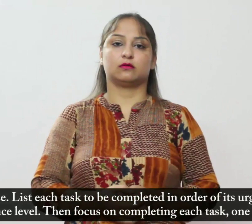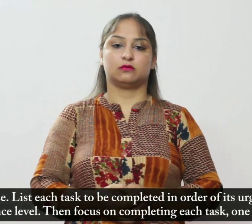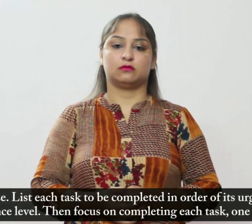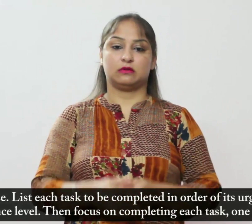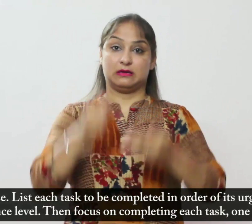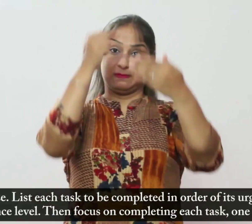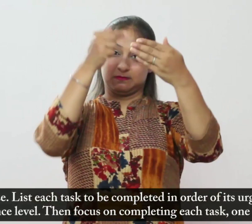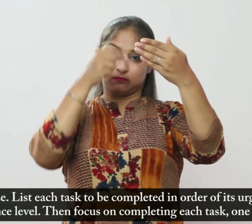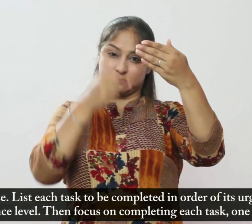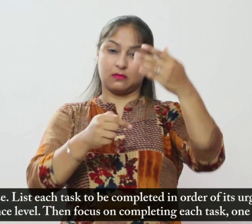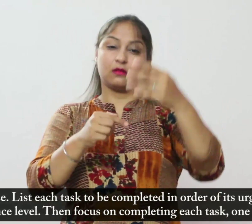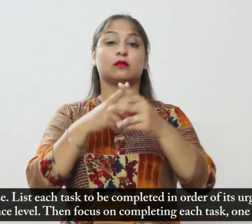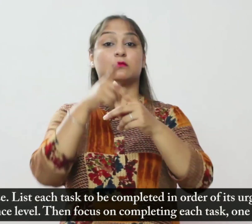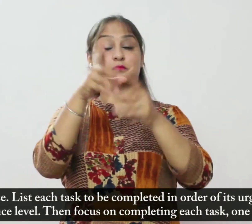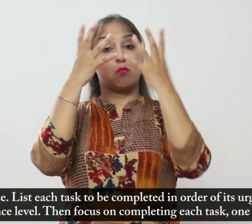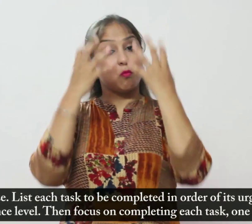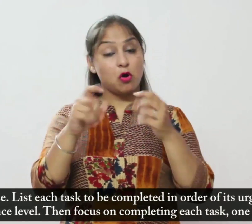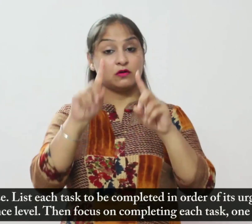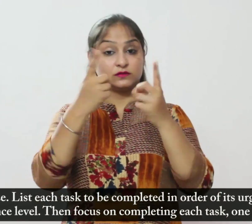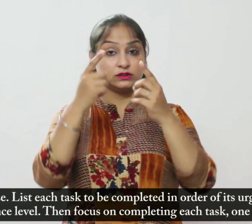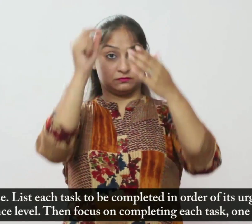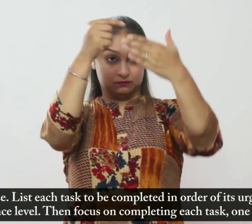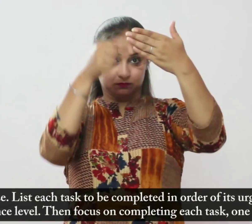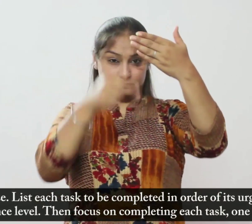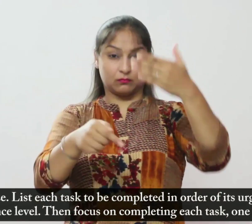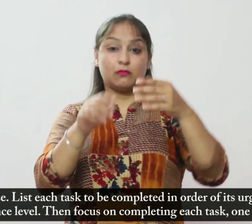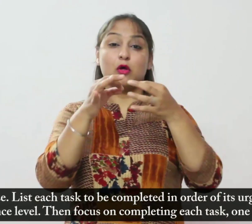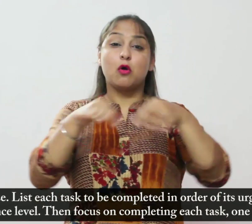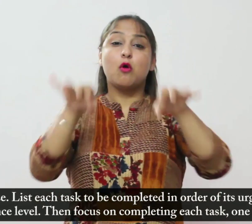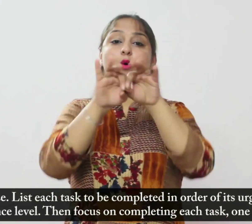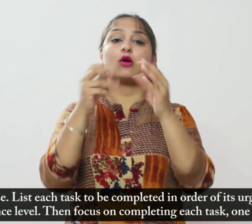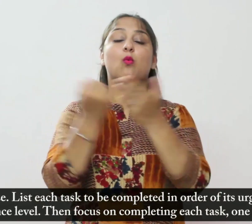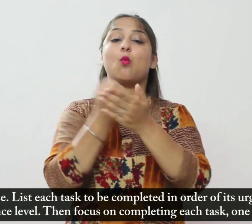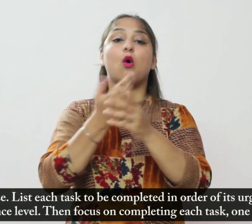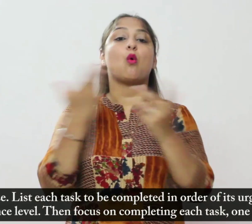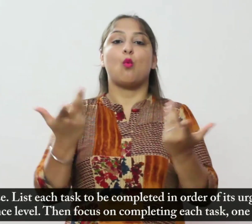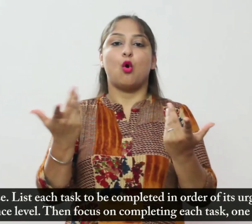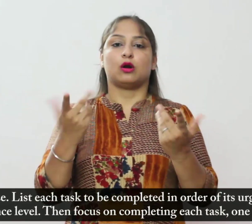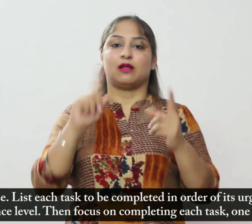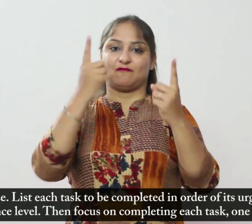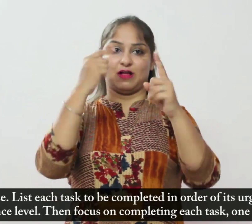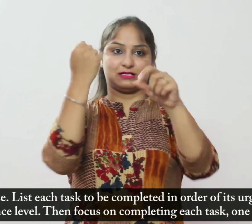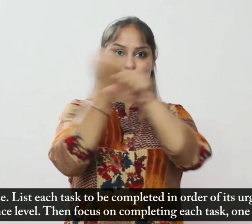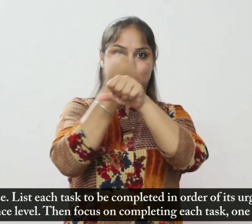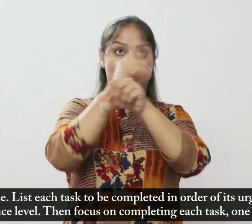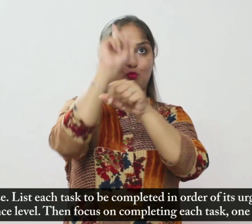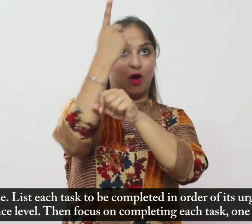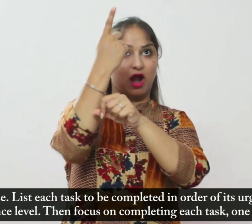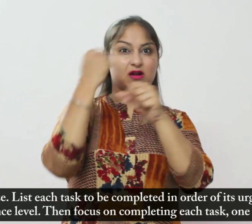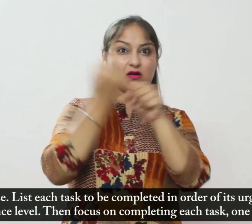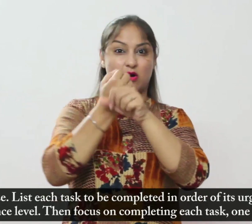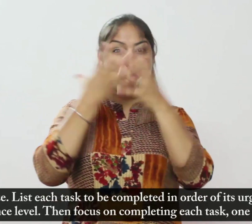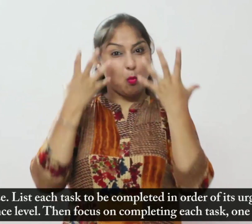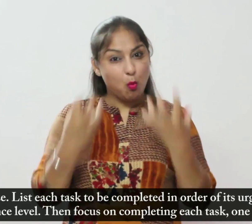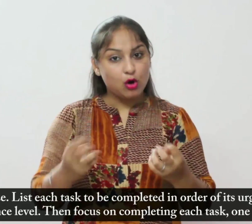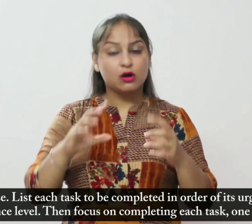उसकी अर्जिंसी यह महत्व स्तर के क्रम में पूरा करने के लिए सूची बंद करे